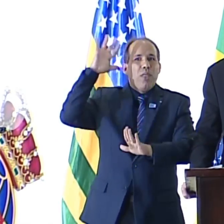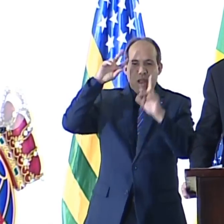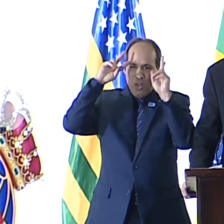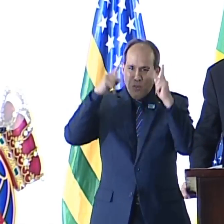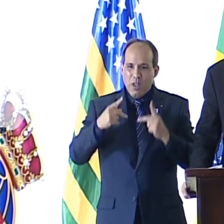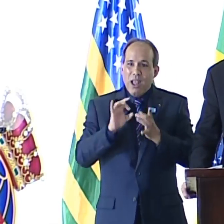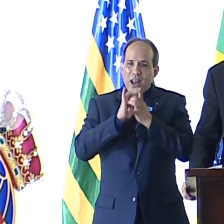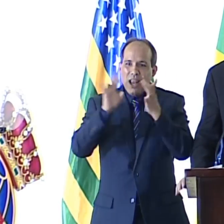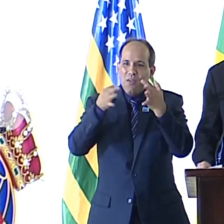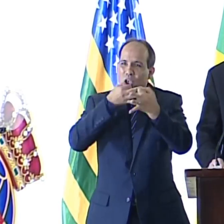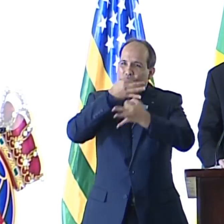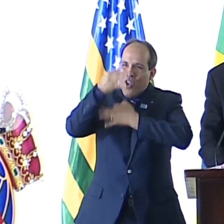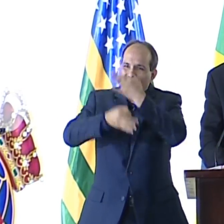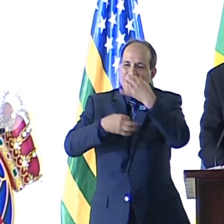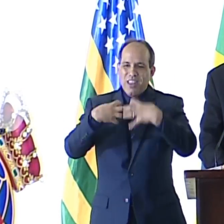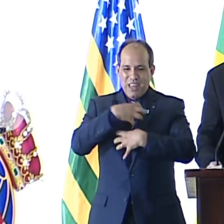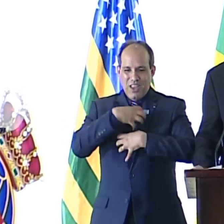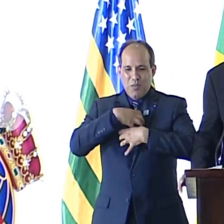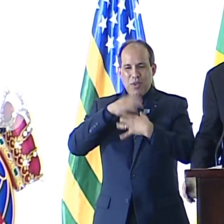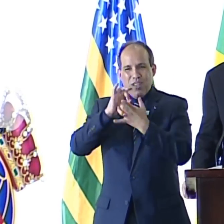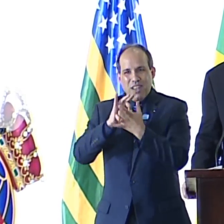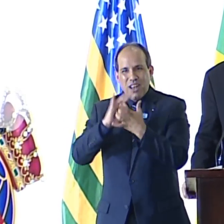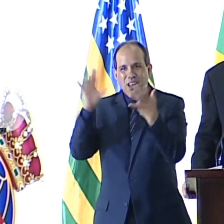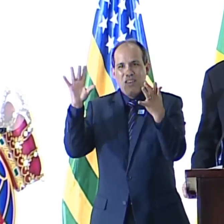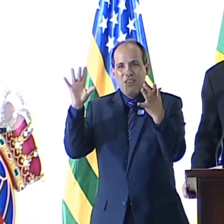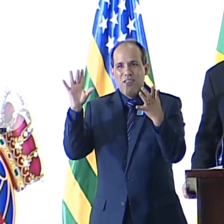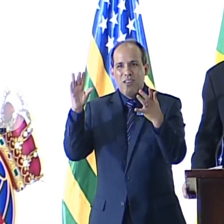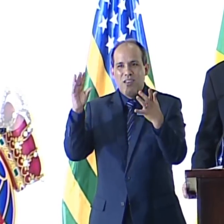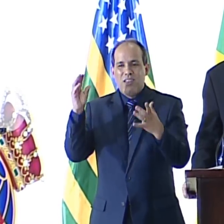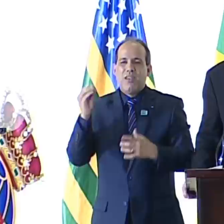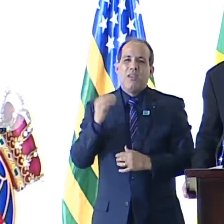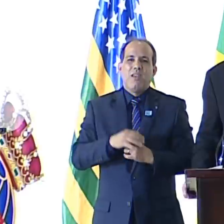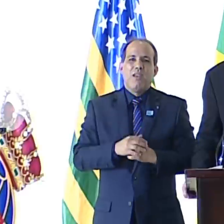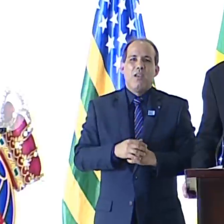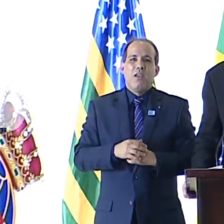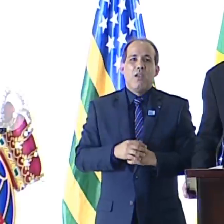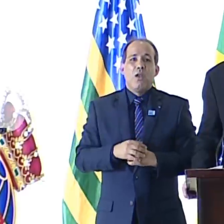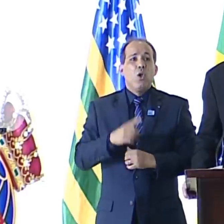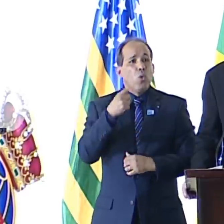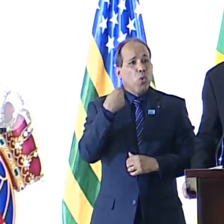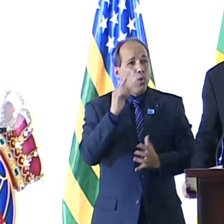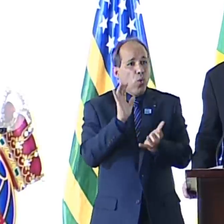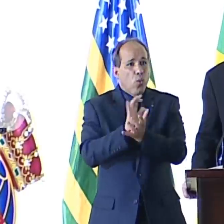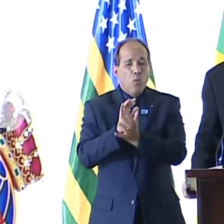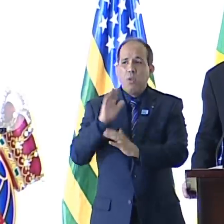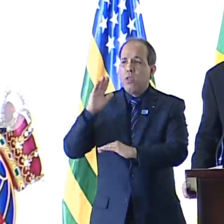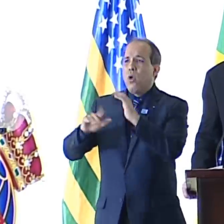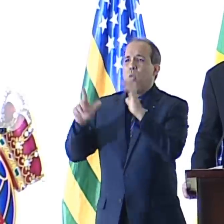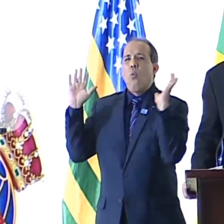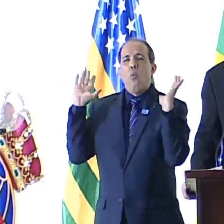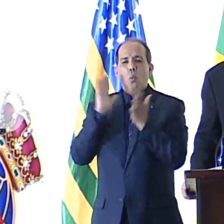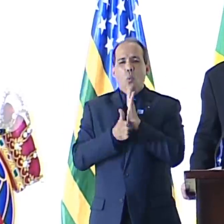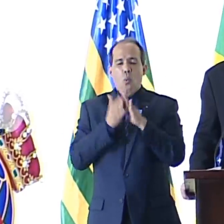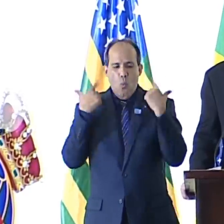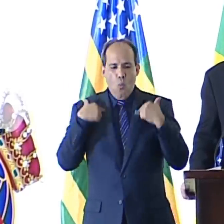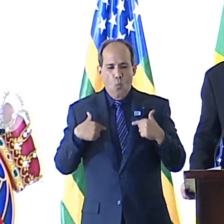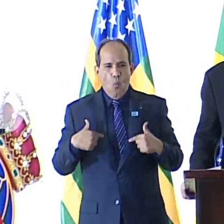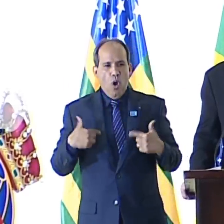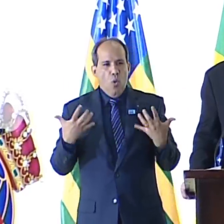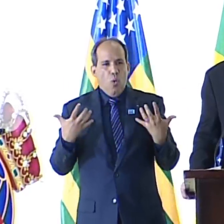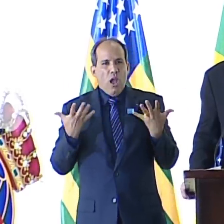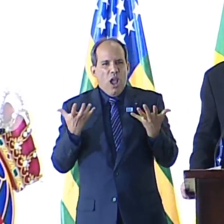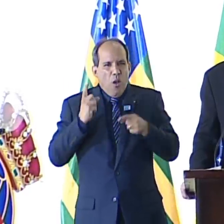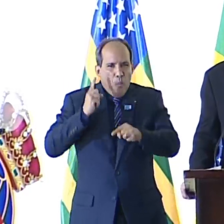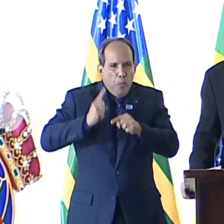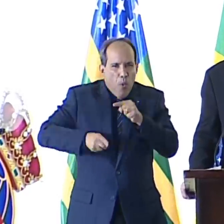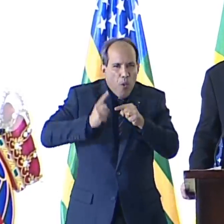para questionar, todo o sentimento humano livre para amar. Isso é o os nossos pragmáticos isentões querem proibir. Talvez